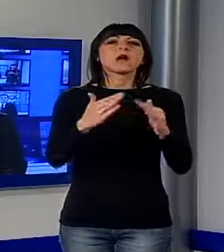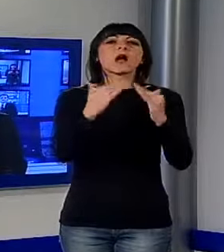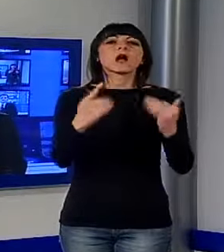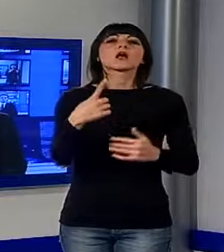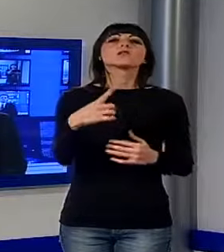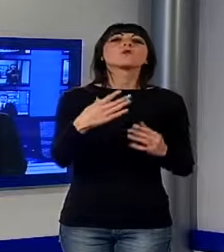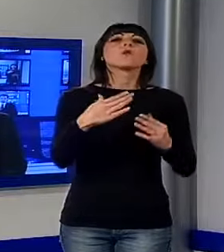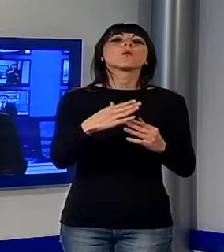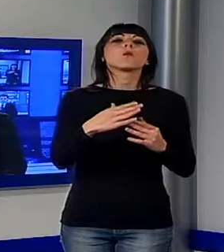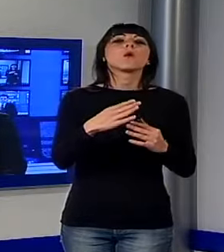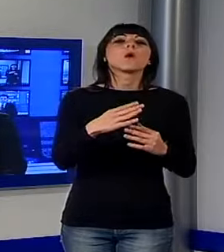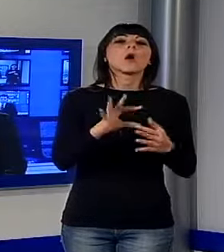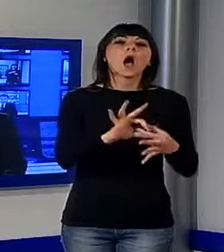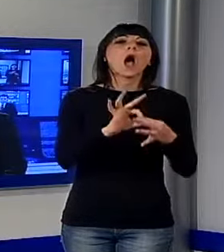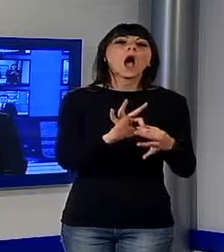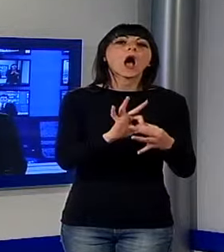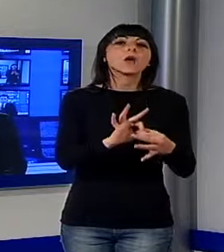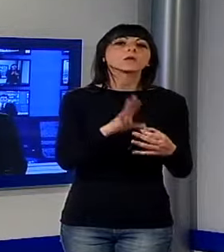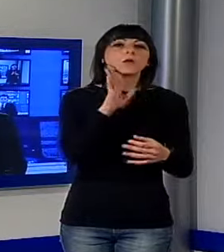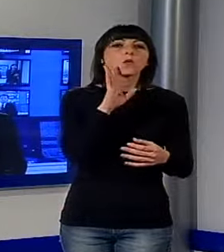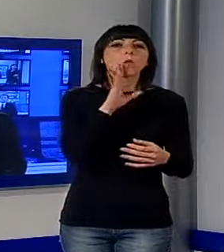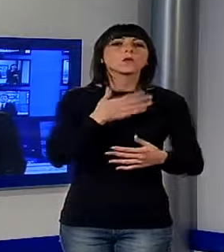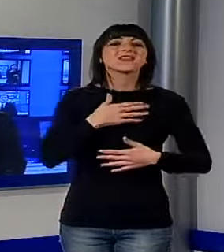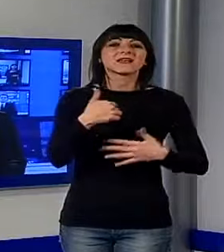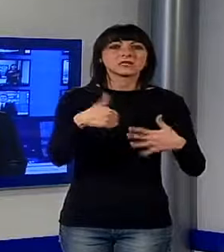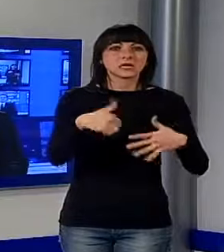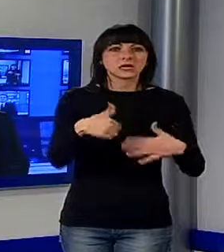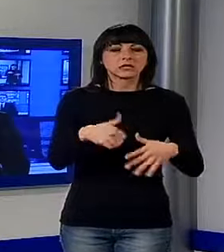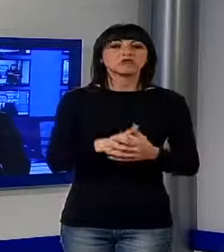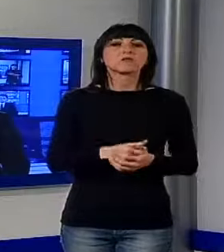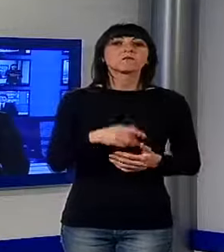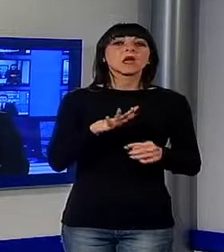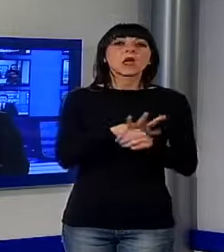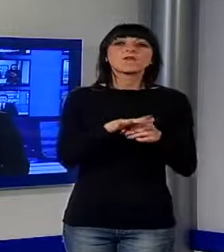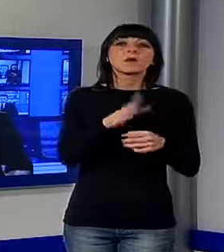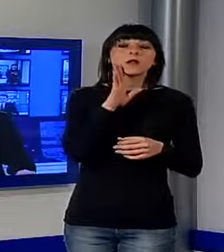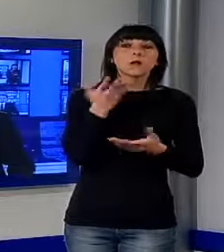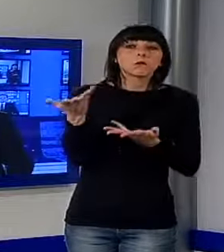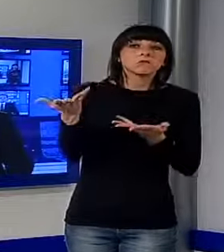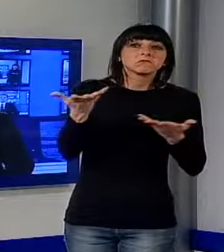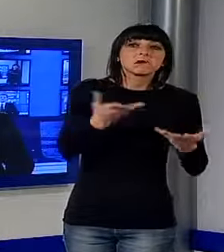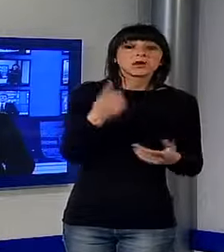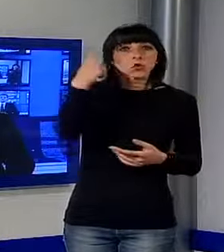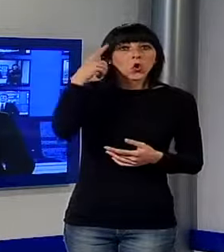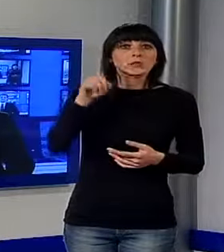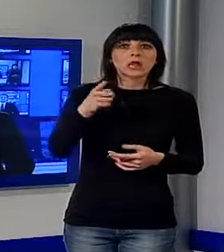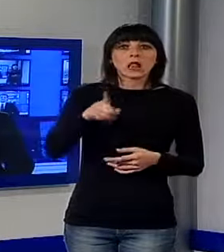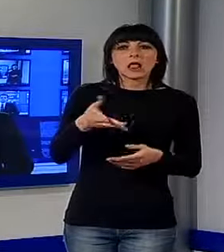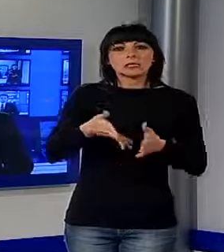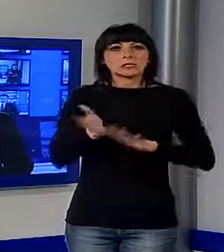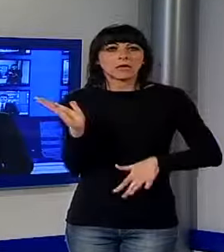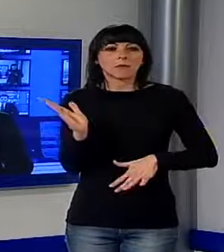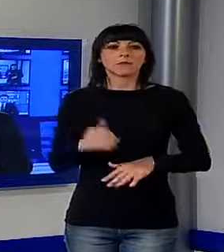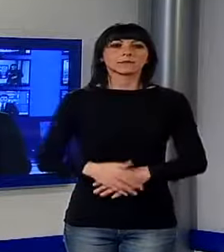anche egli 16enne, che aveva conosciuto questa estate. La famiglia l'aveva accolta ed ospitata senza sapere del suo